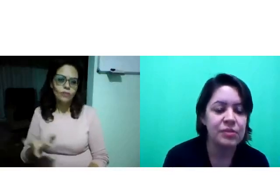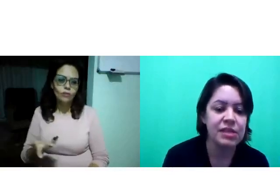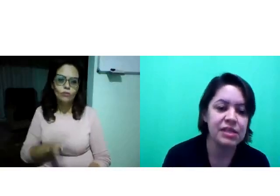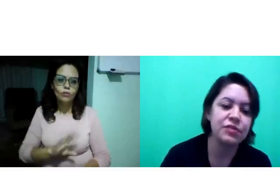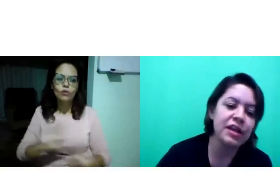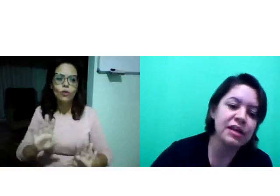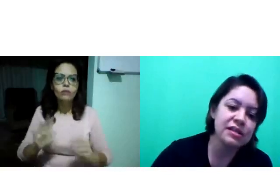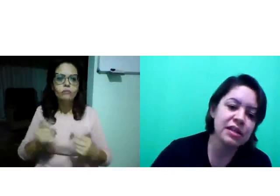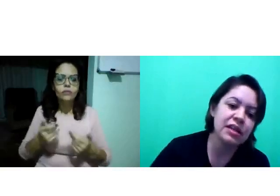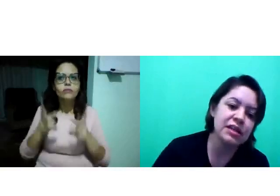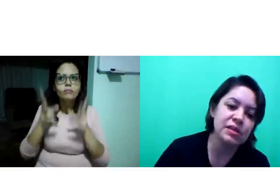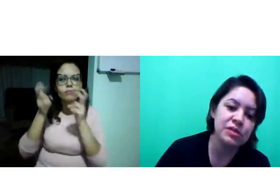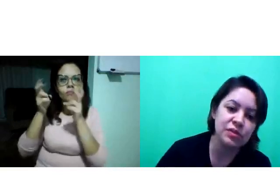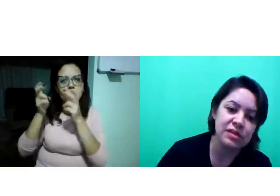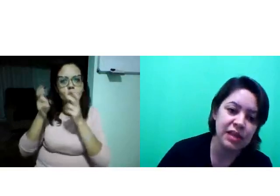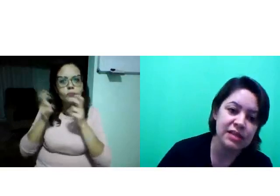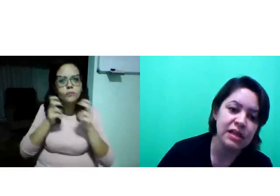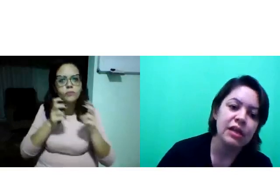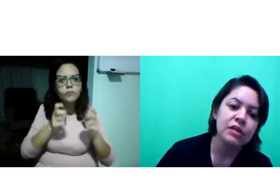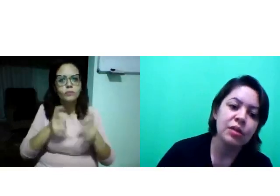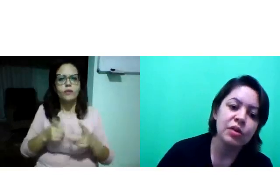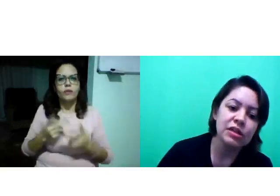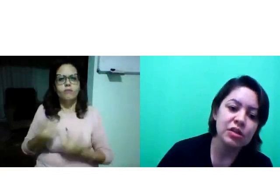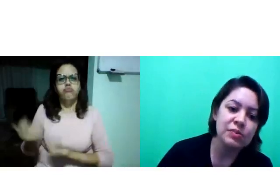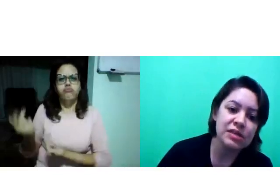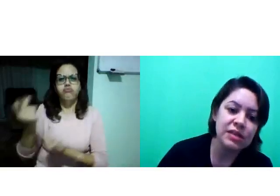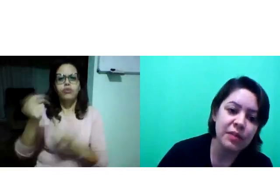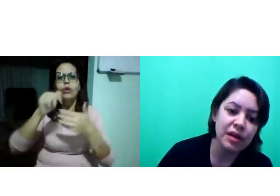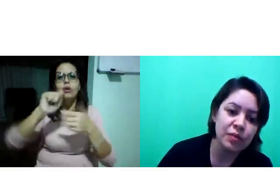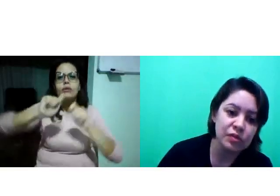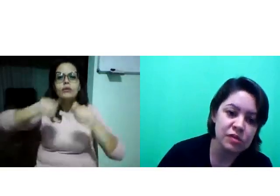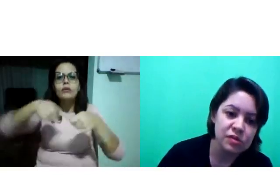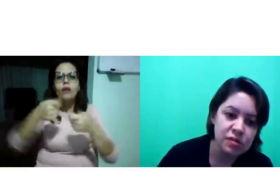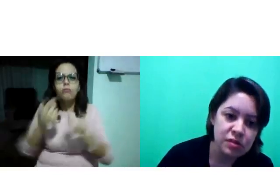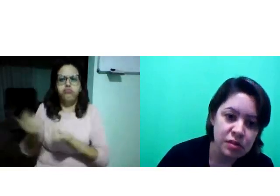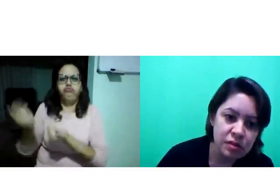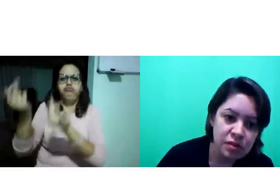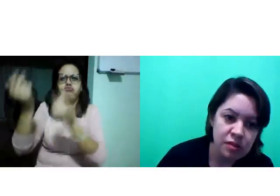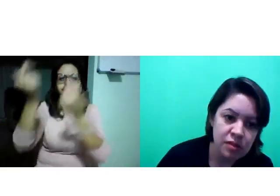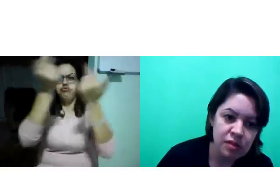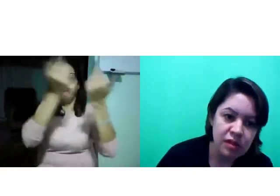Temos essa diferença na execução dos sinais. Então, é importante nós percebermos